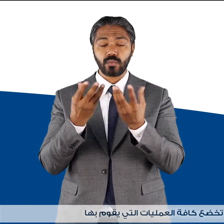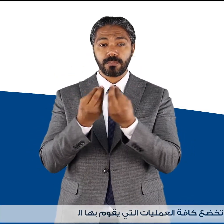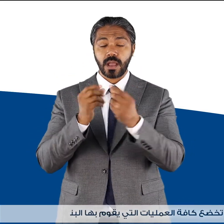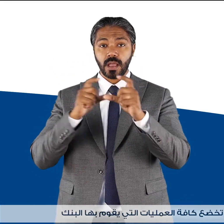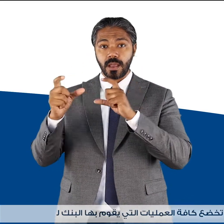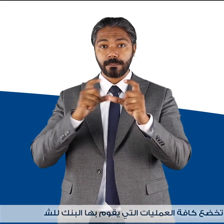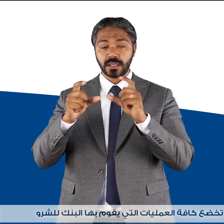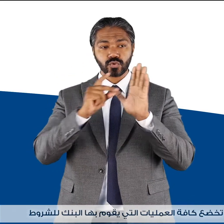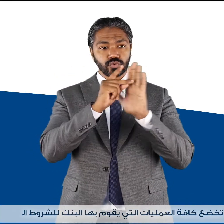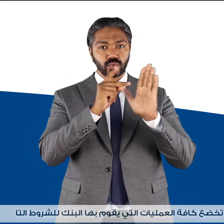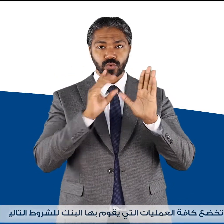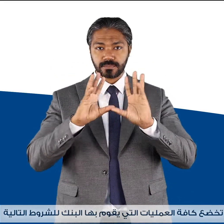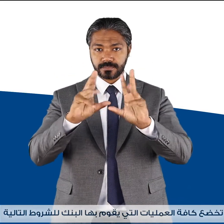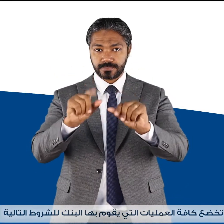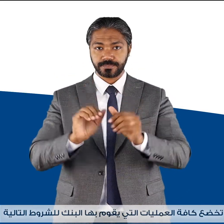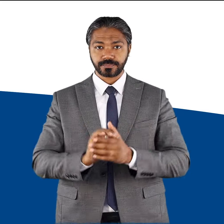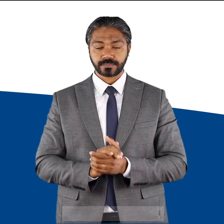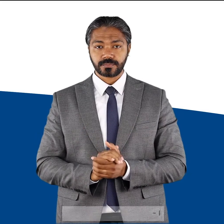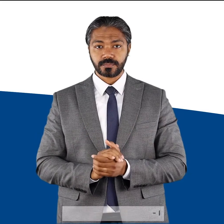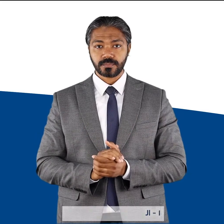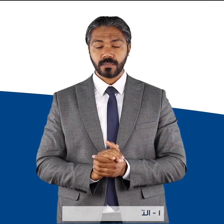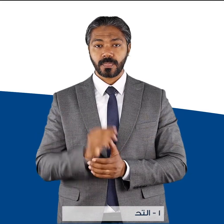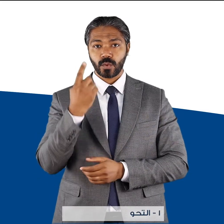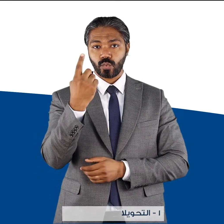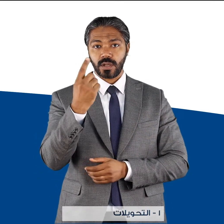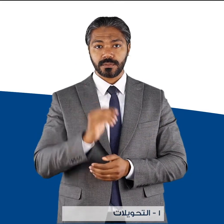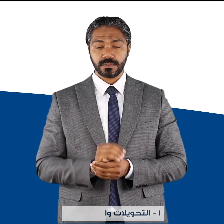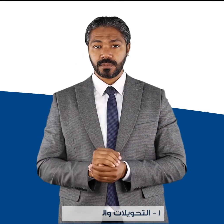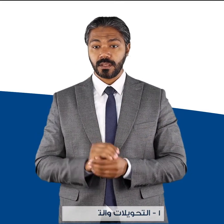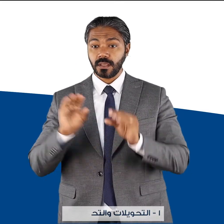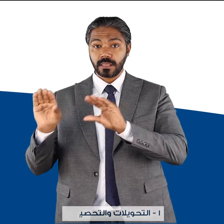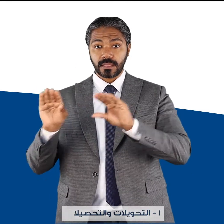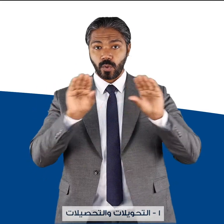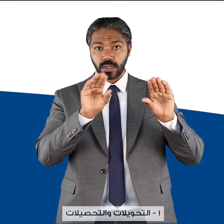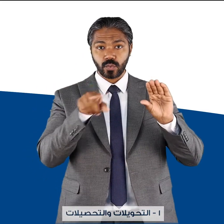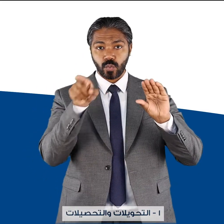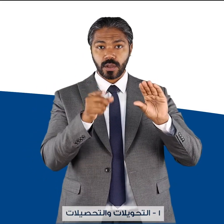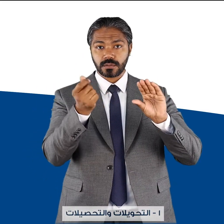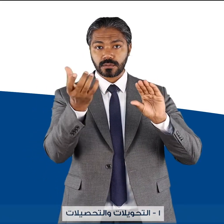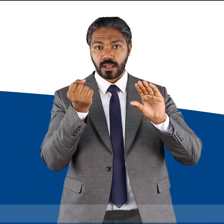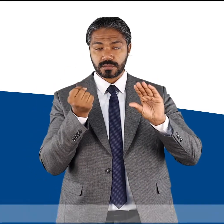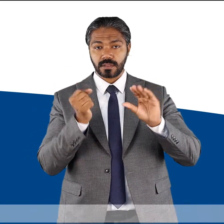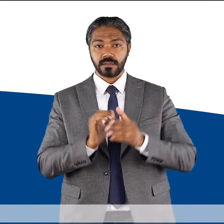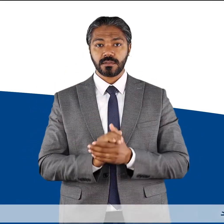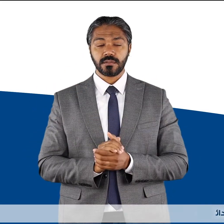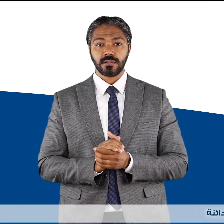البنك للشروط التالية 1- التحويلات والتحصيلات القيود الدائنة